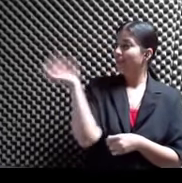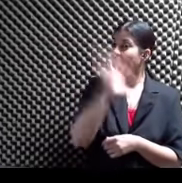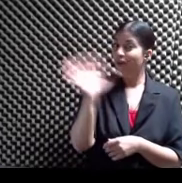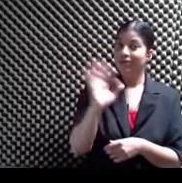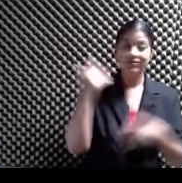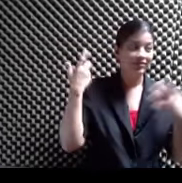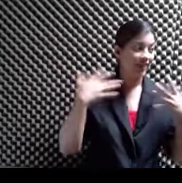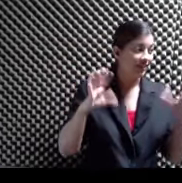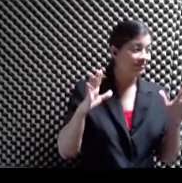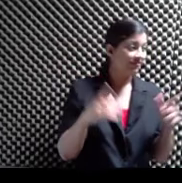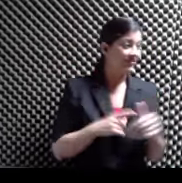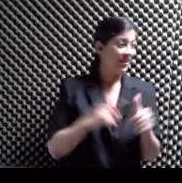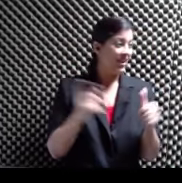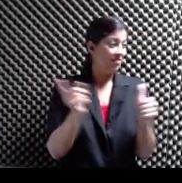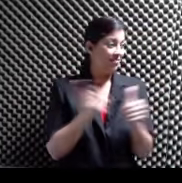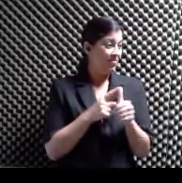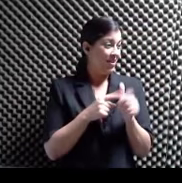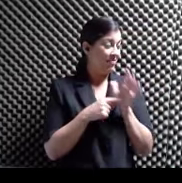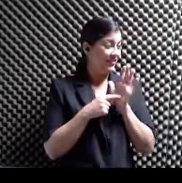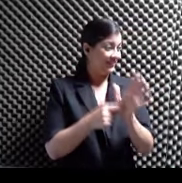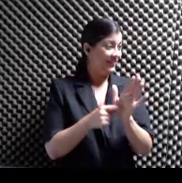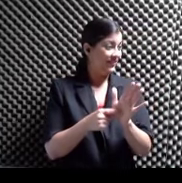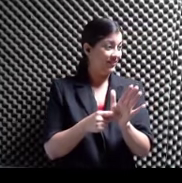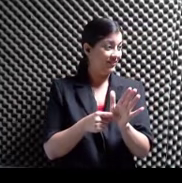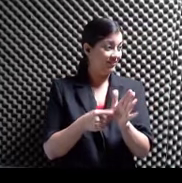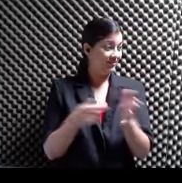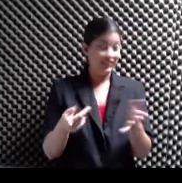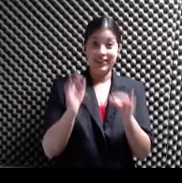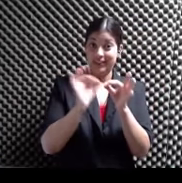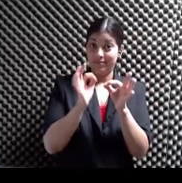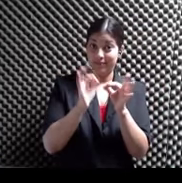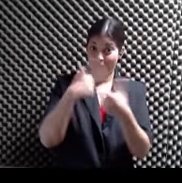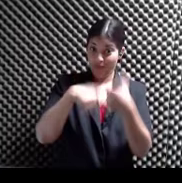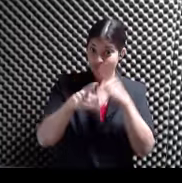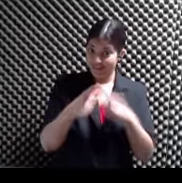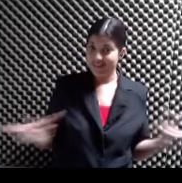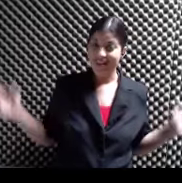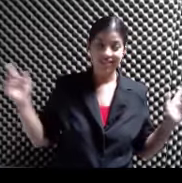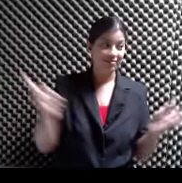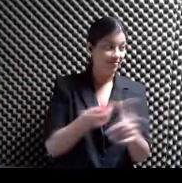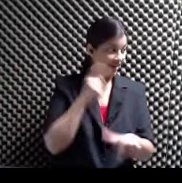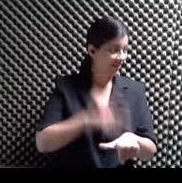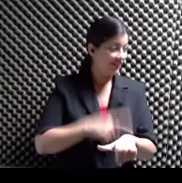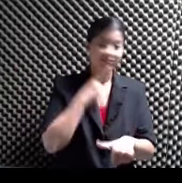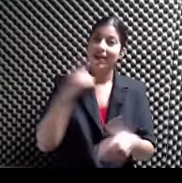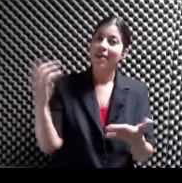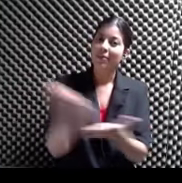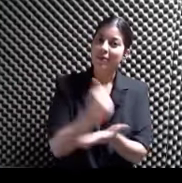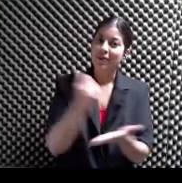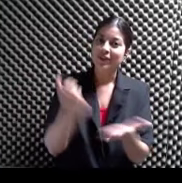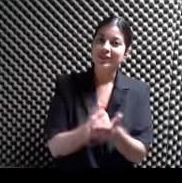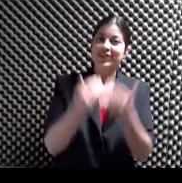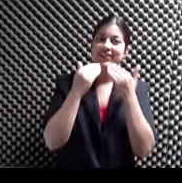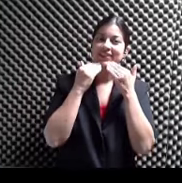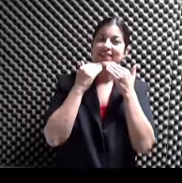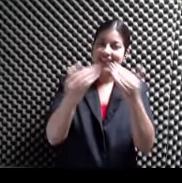primera La primera presentación Editorial Que se va a hacer Con interpretación Del lenguaje de señas Así que aprovecho Y le doy las gracias Como siempre A